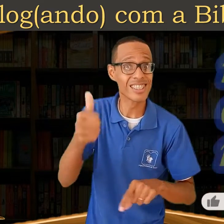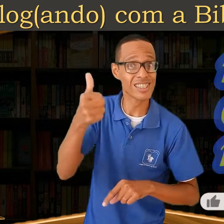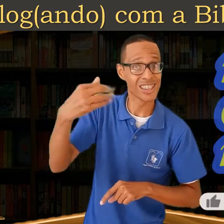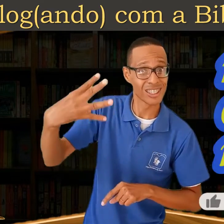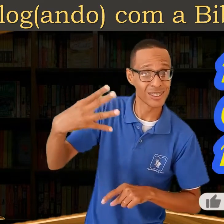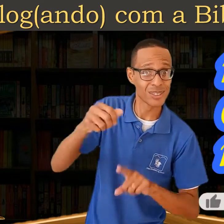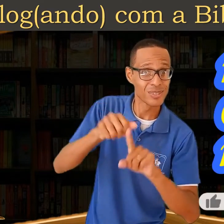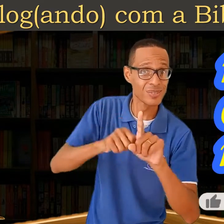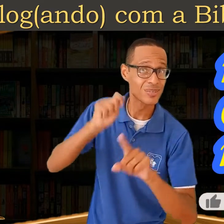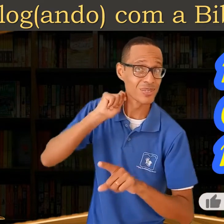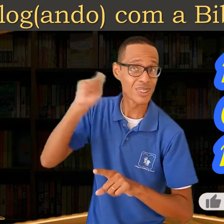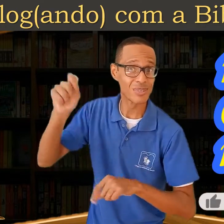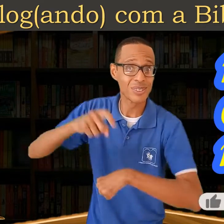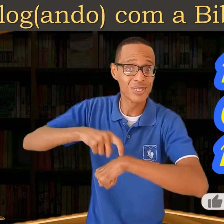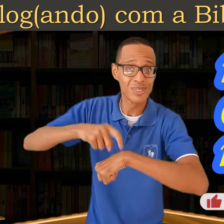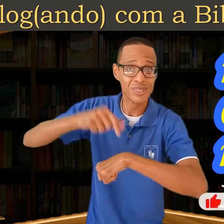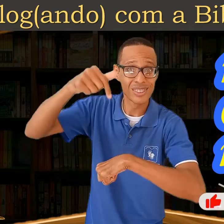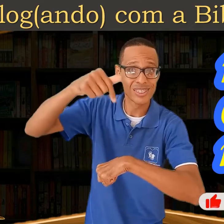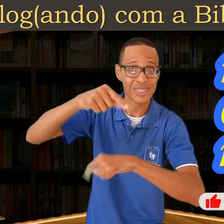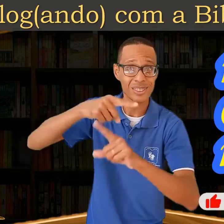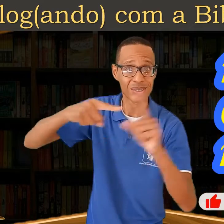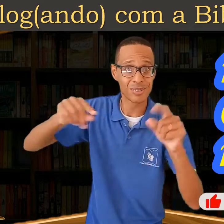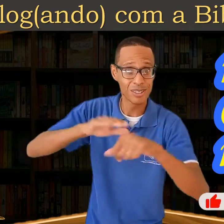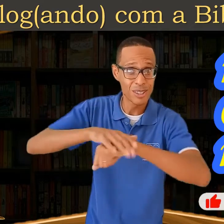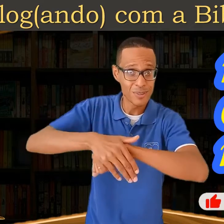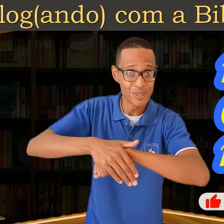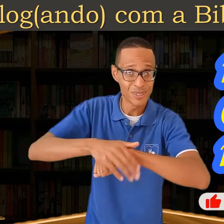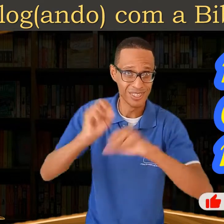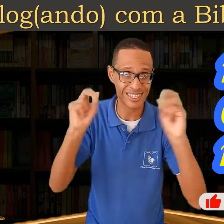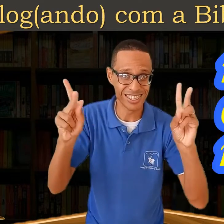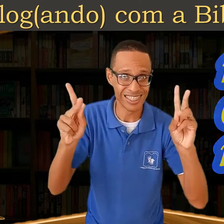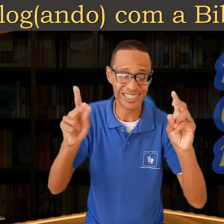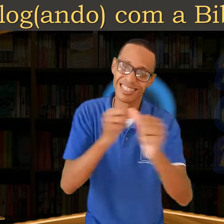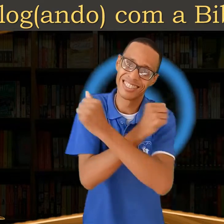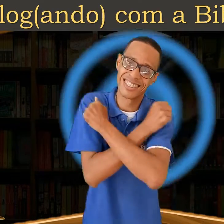abril, às 19h30. Grande abraço! Tchau, tchau!